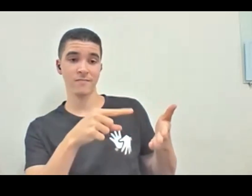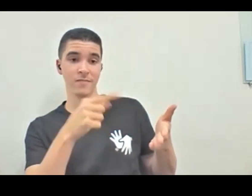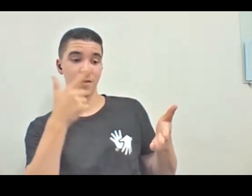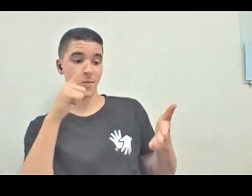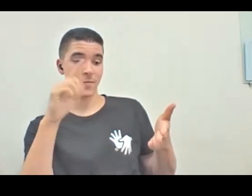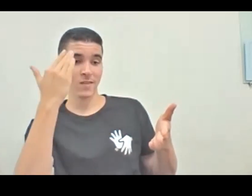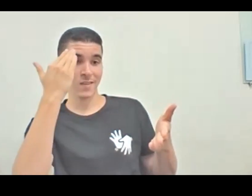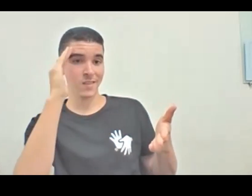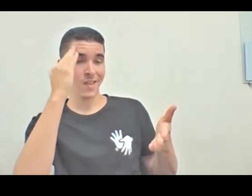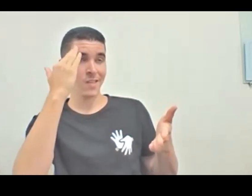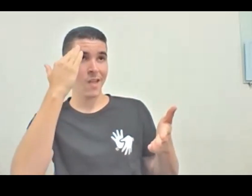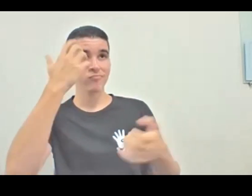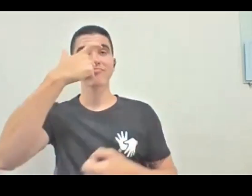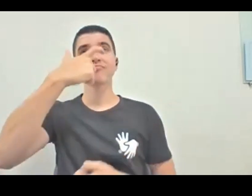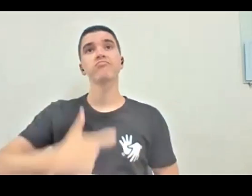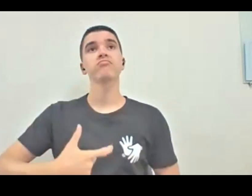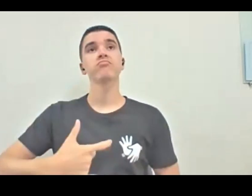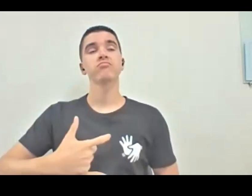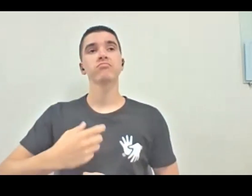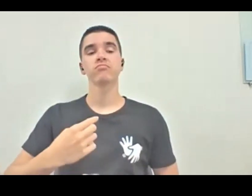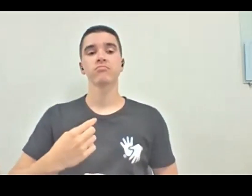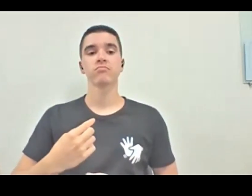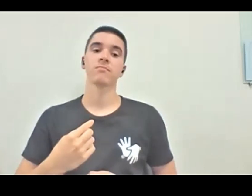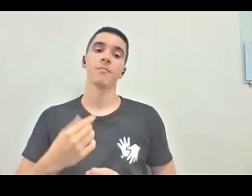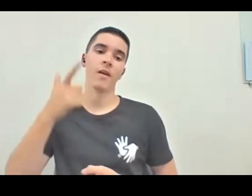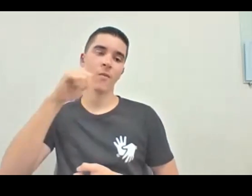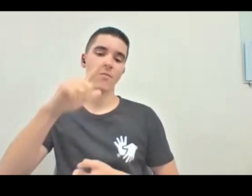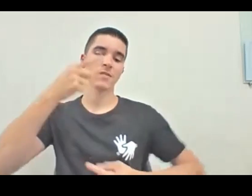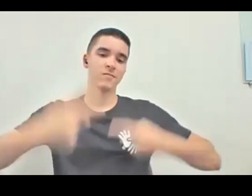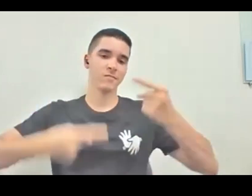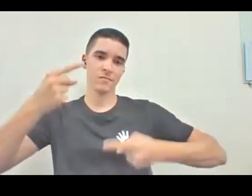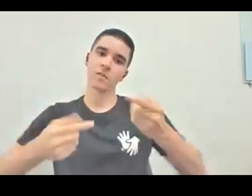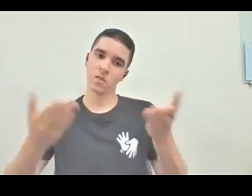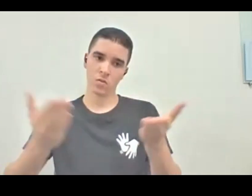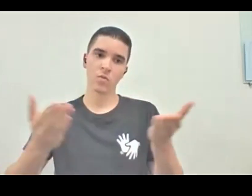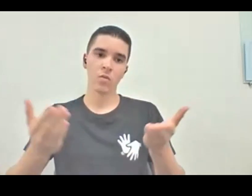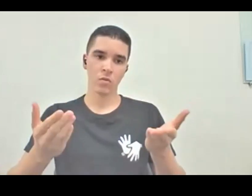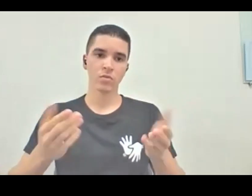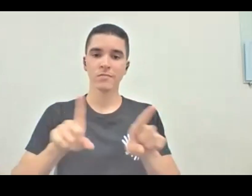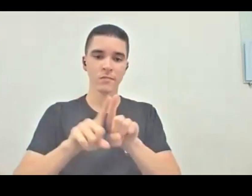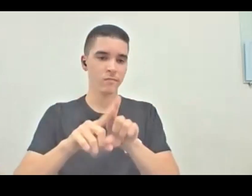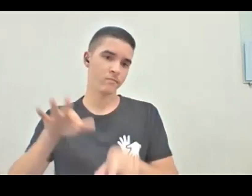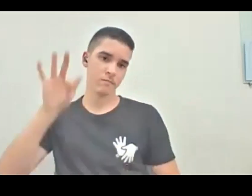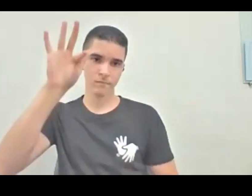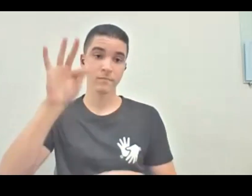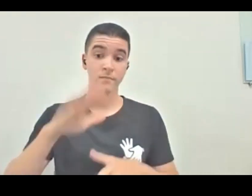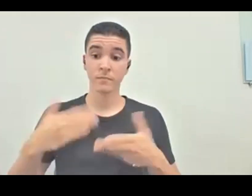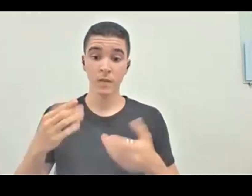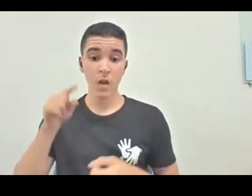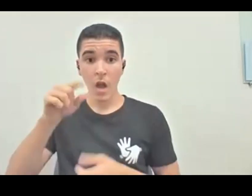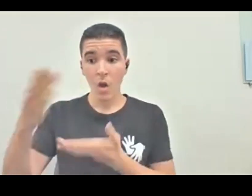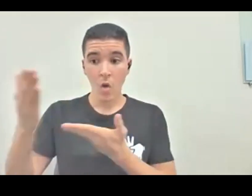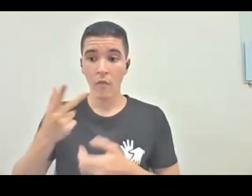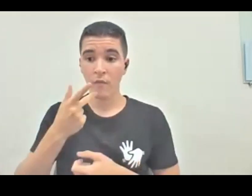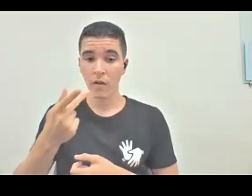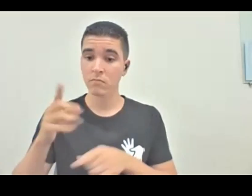nesta discussão. Então, esse é o convite agora, enquanto eu falo, e o